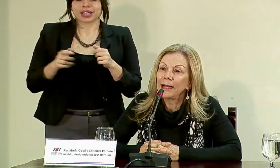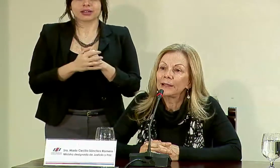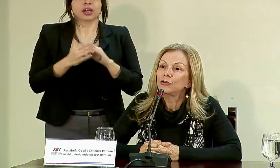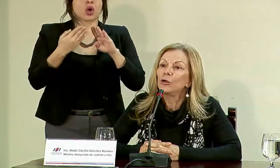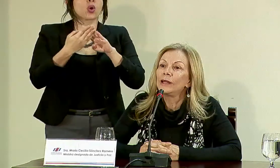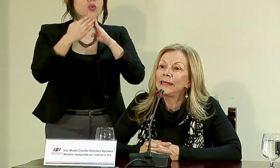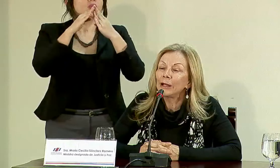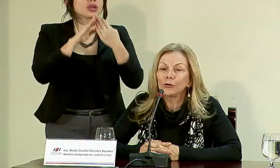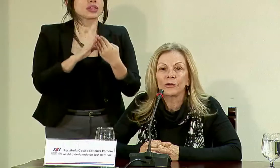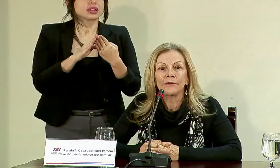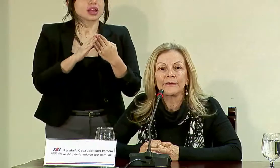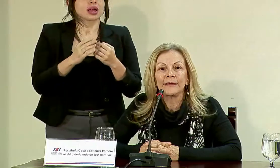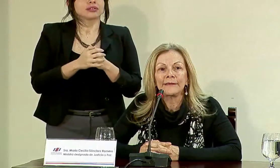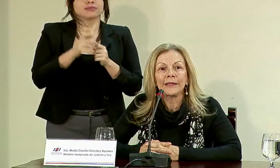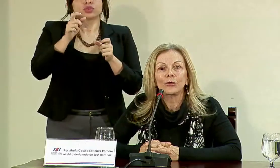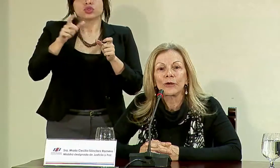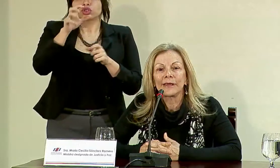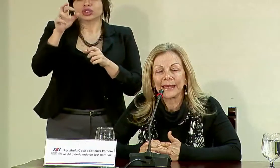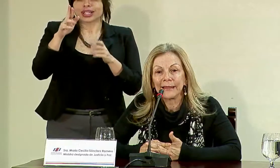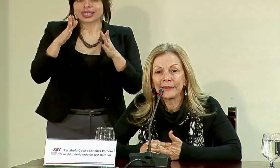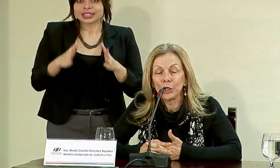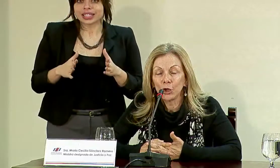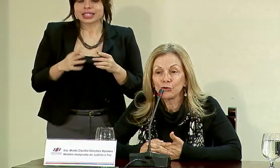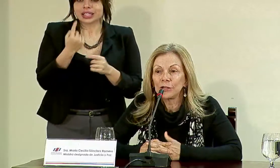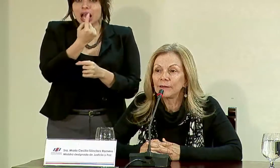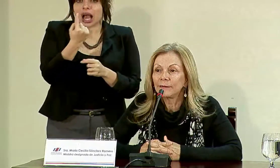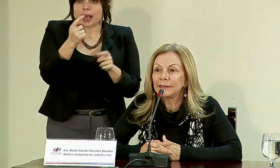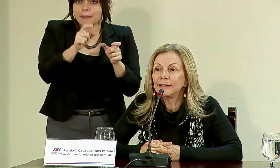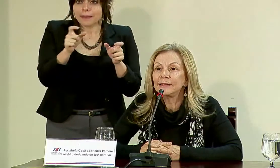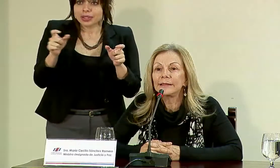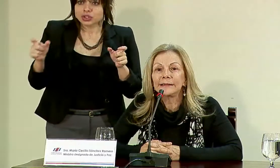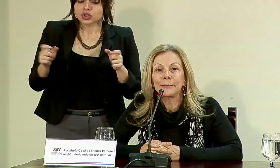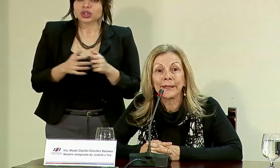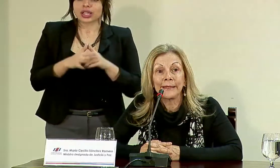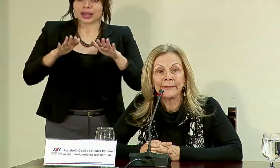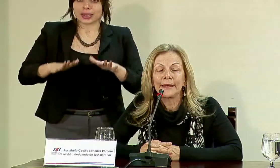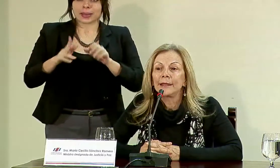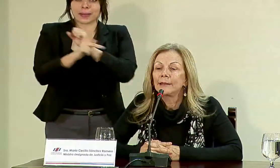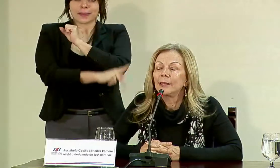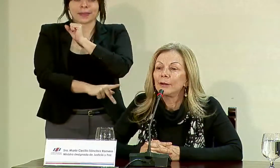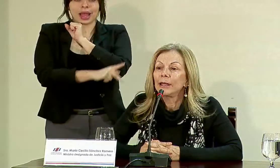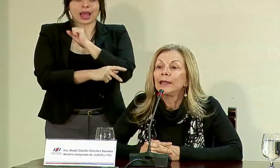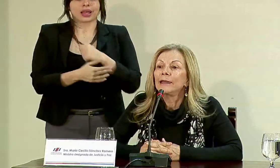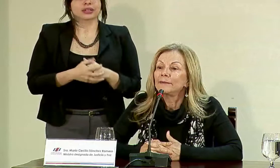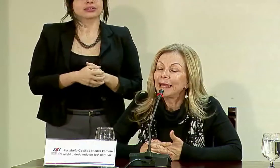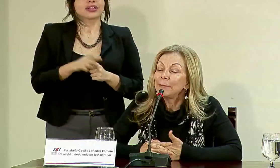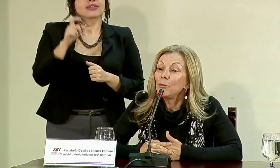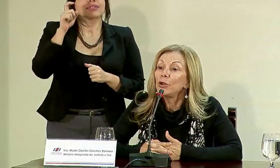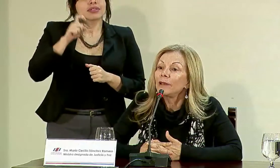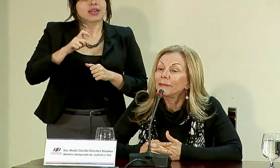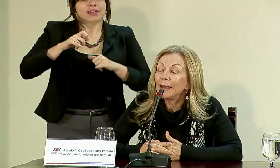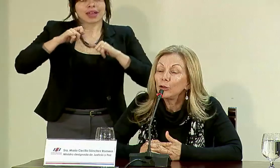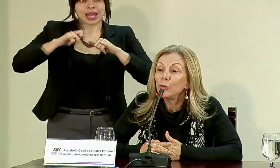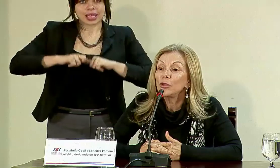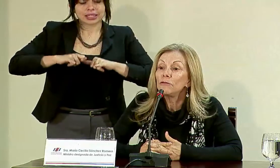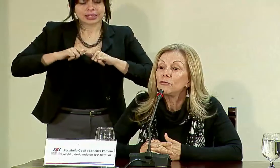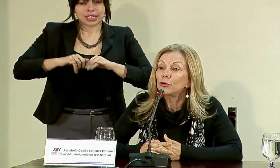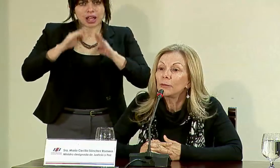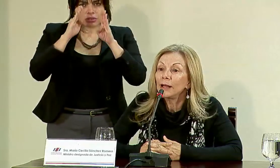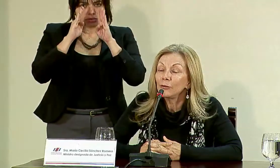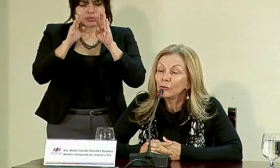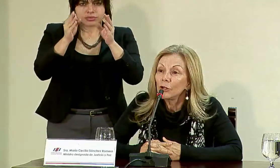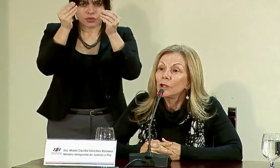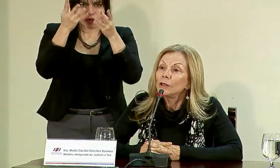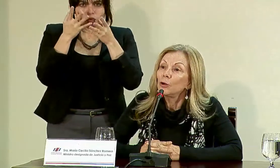comunidad, la ciudadanía costarricense, los habitantes, los y las habitantes de este país deben estar muy al tanto, muy